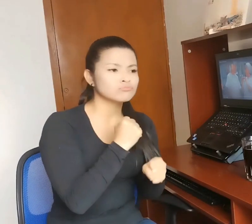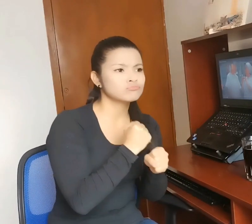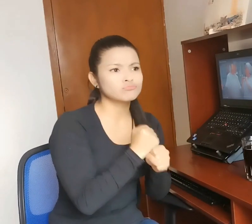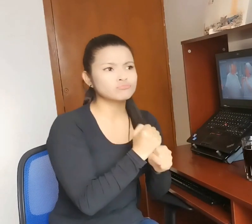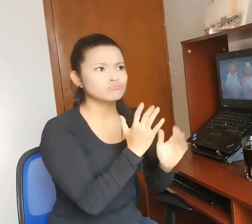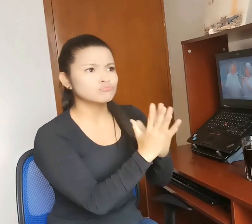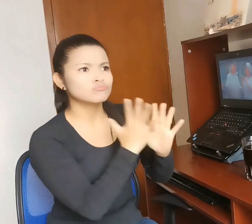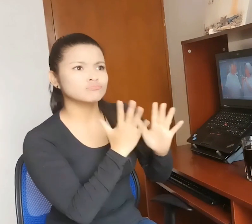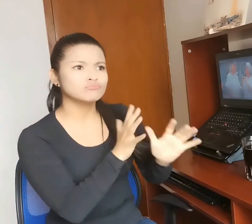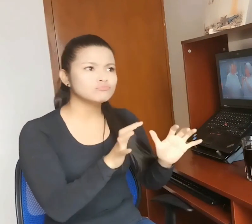actividades.